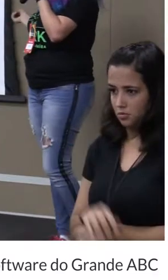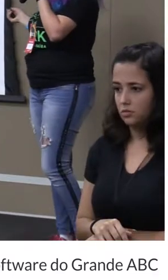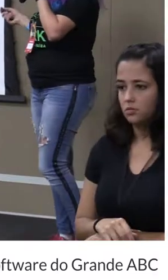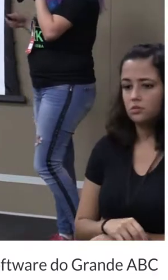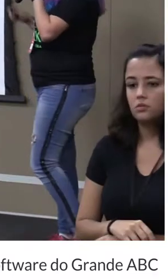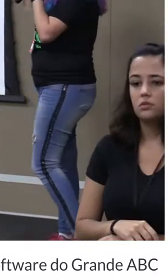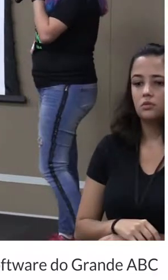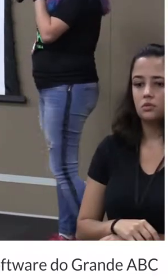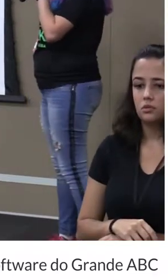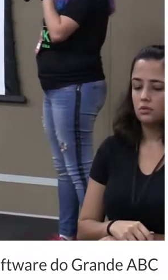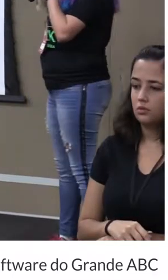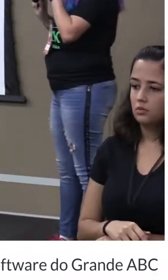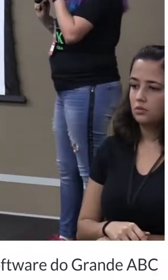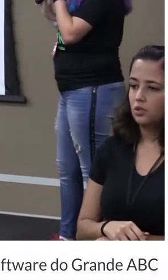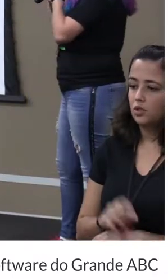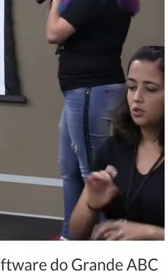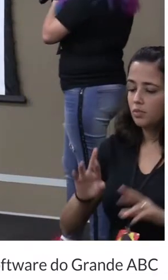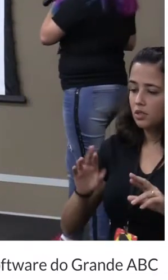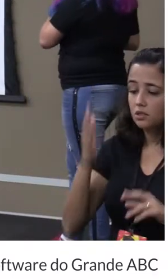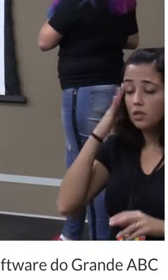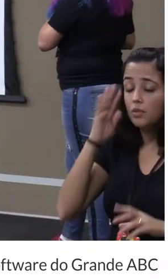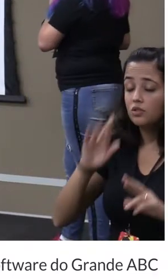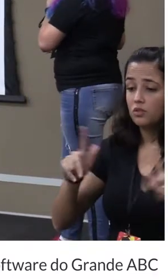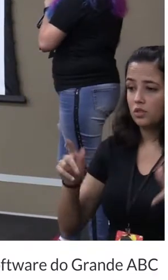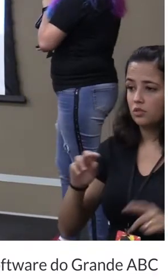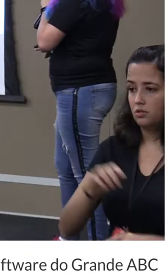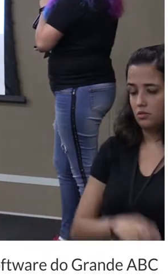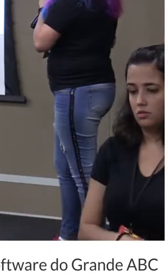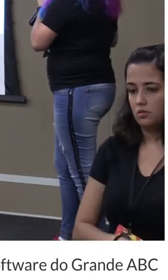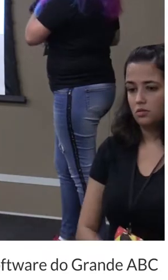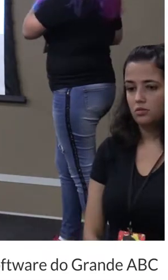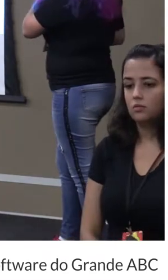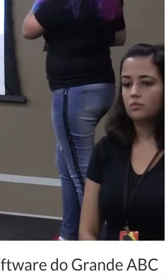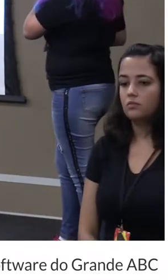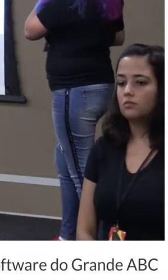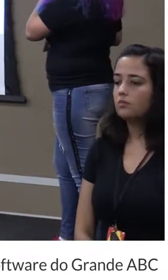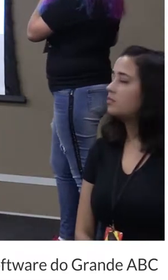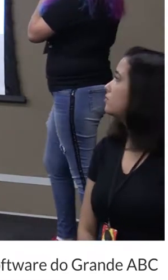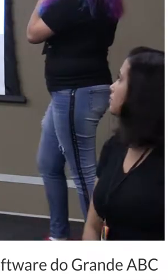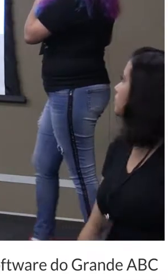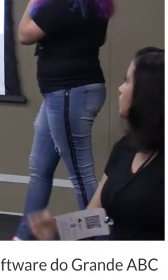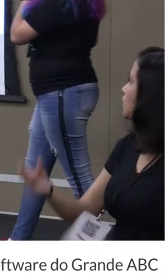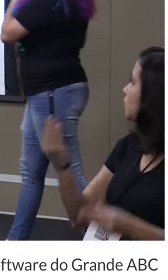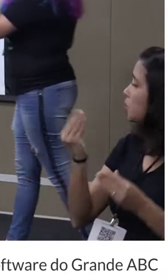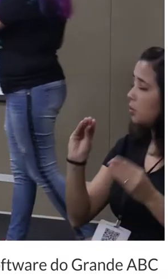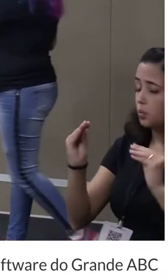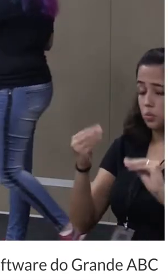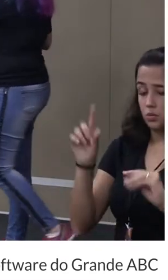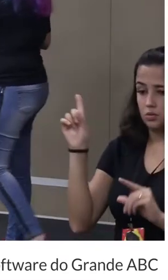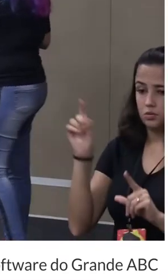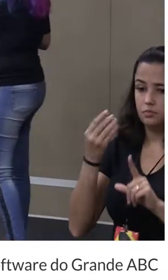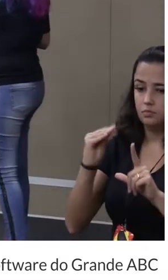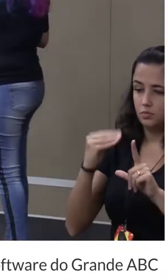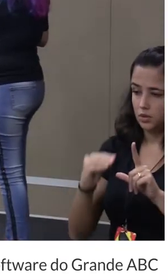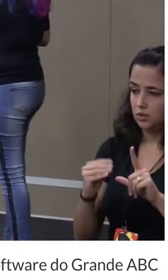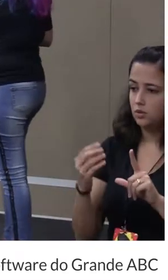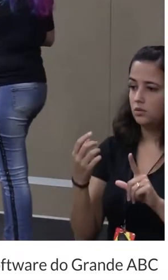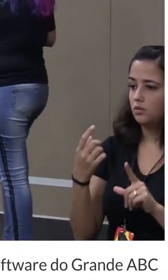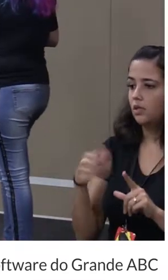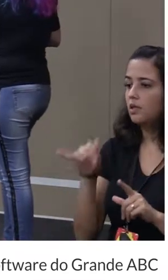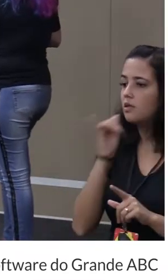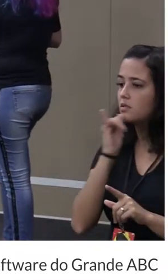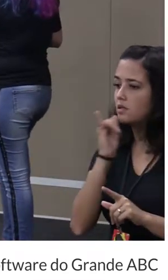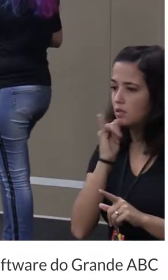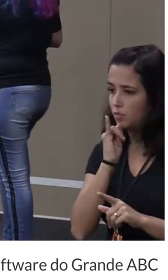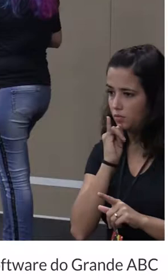tanto faz. Só para eu conseguir diferenciar. Só por isso. E aqui eu coloquei um exemplo de um